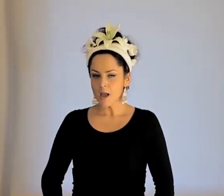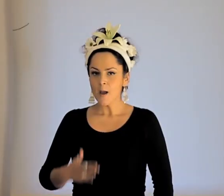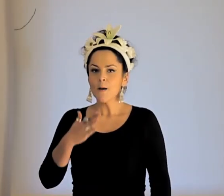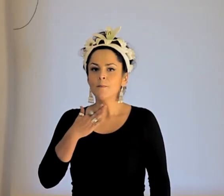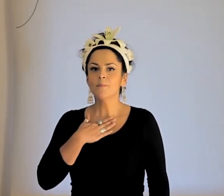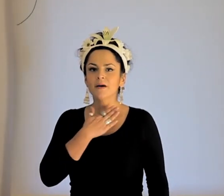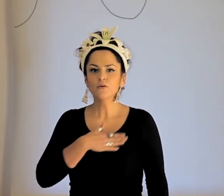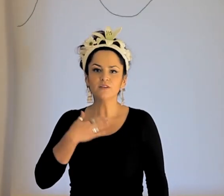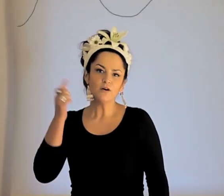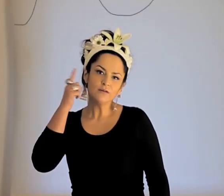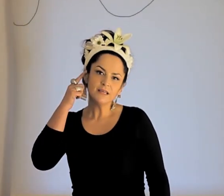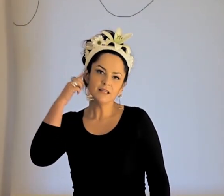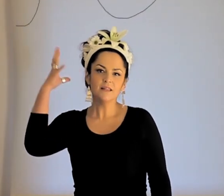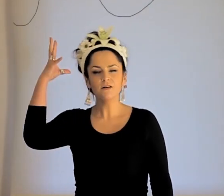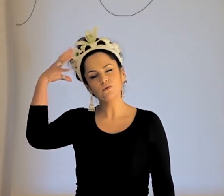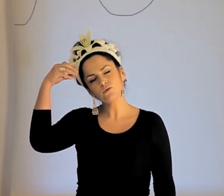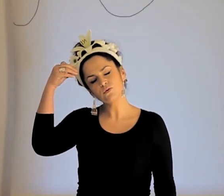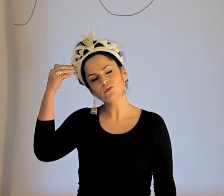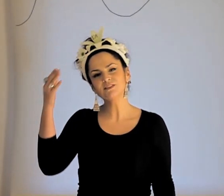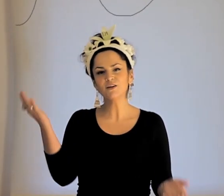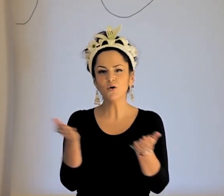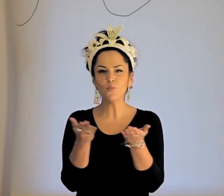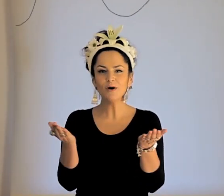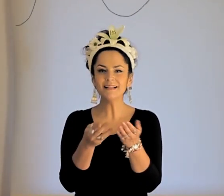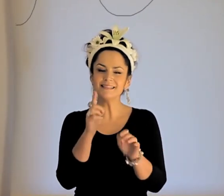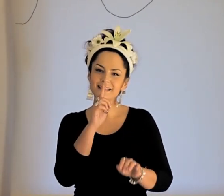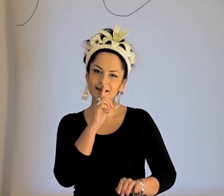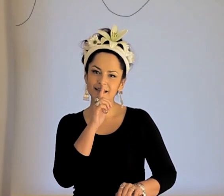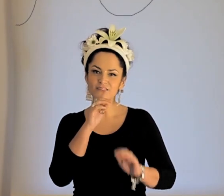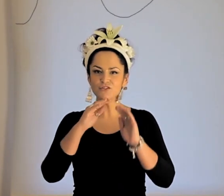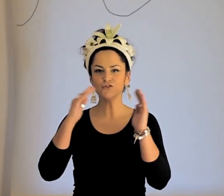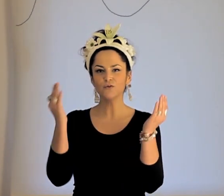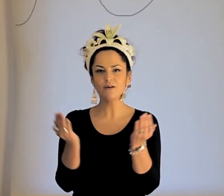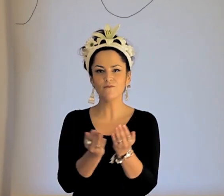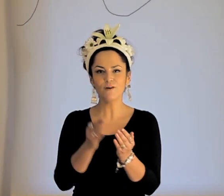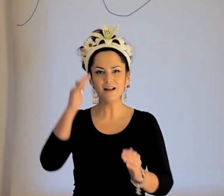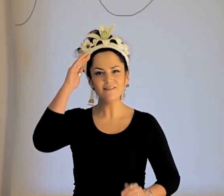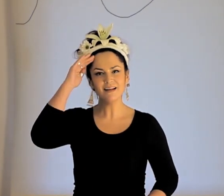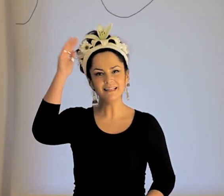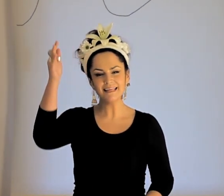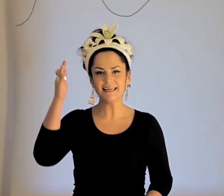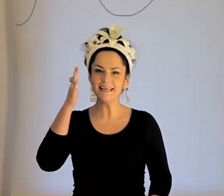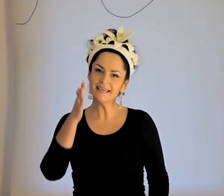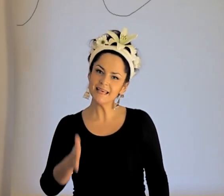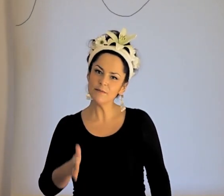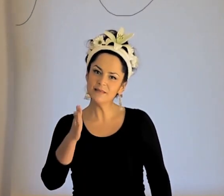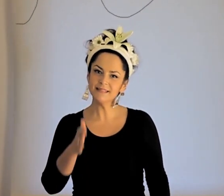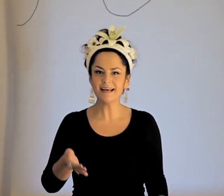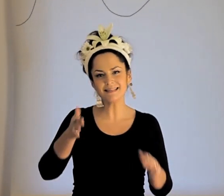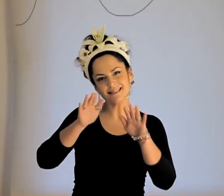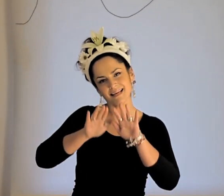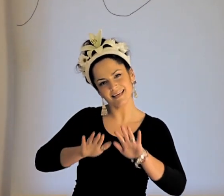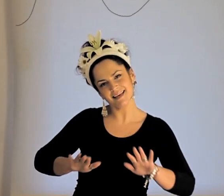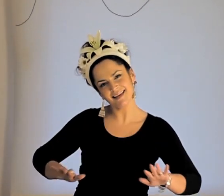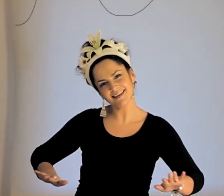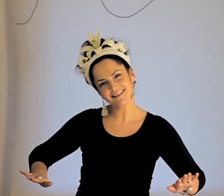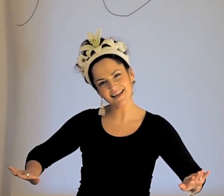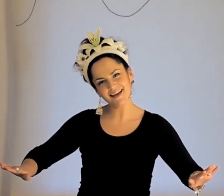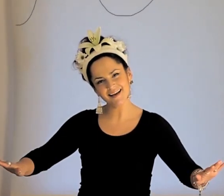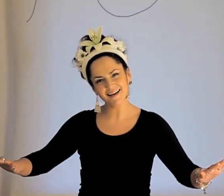Me gusta oír de noche como el silencio Me envuelve el día mientras se quieta